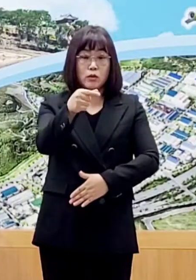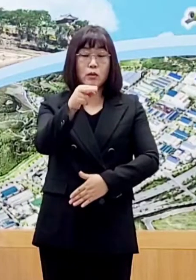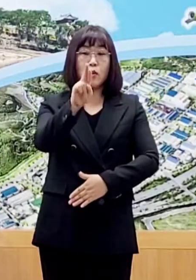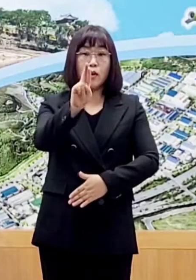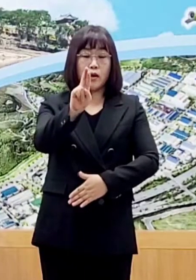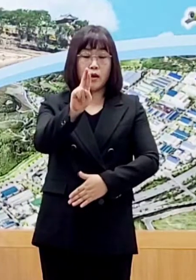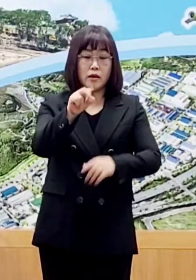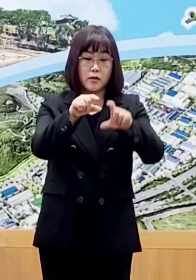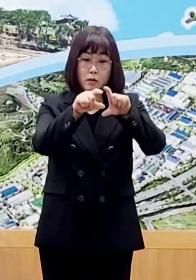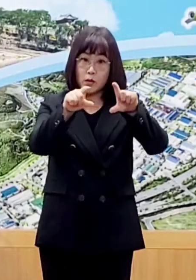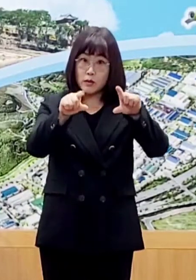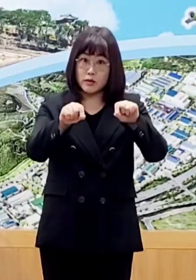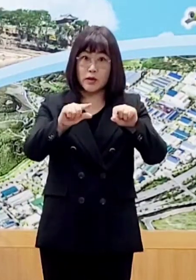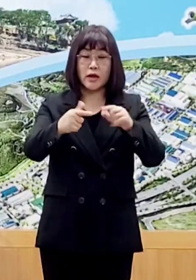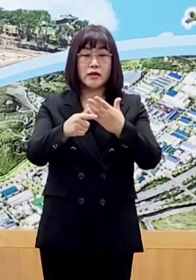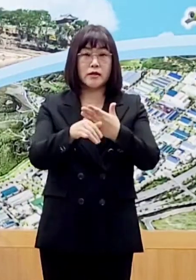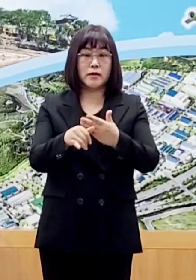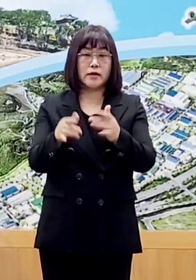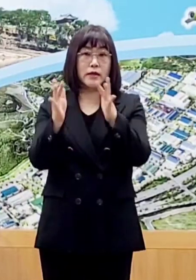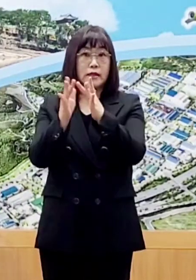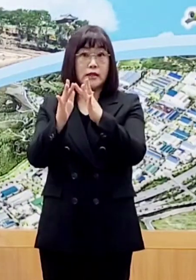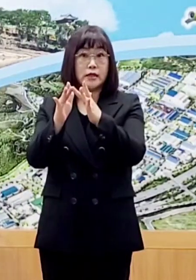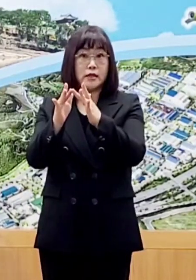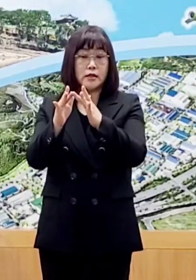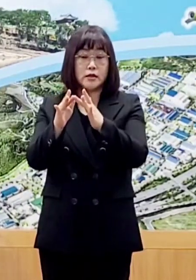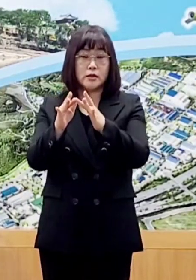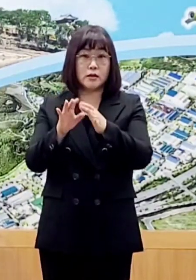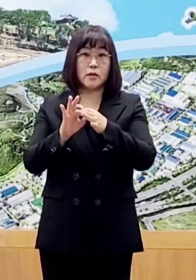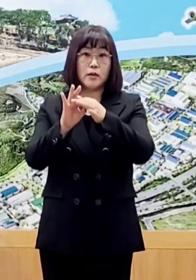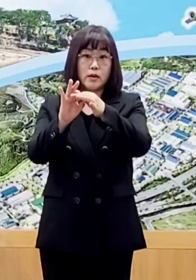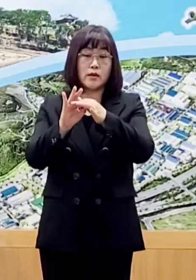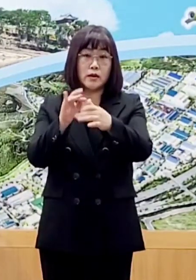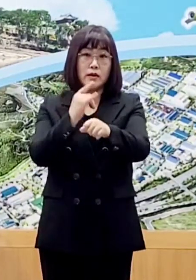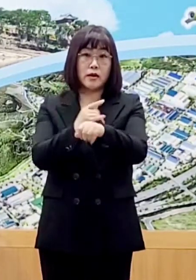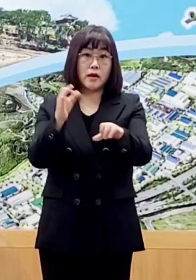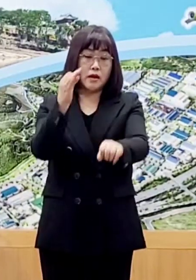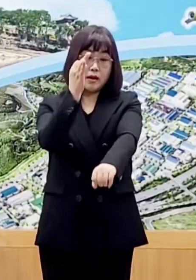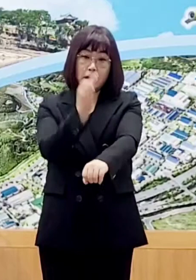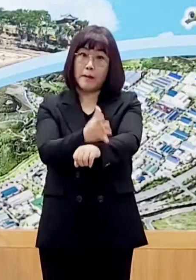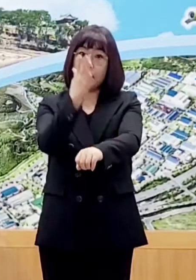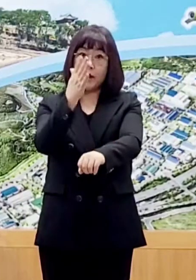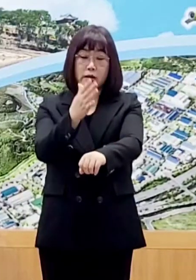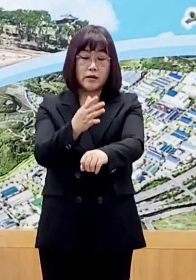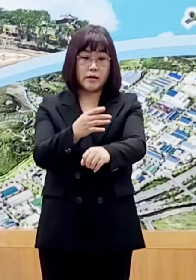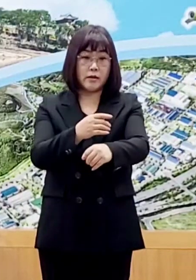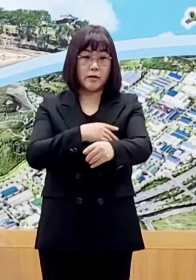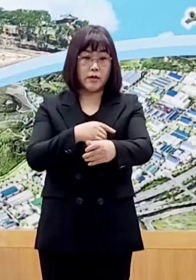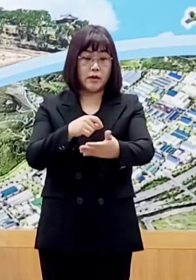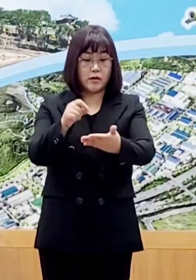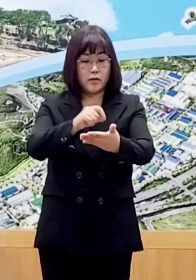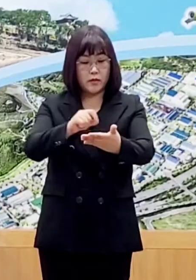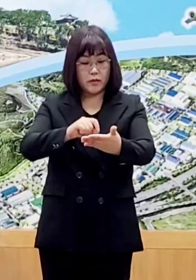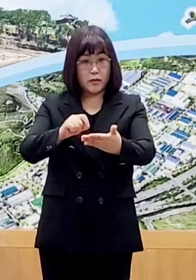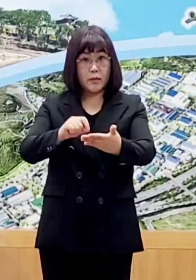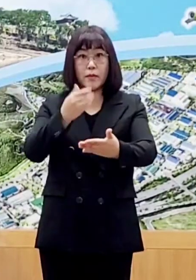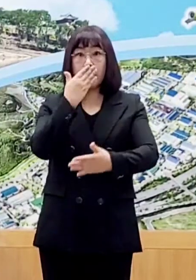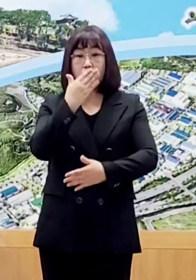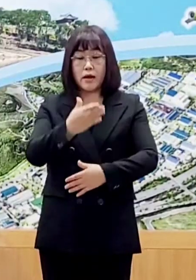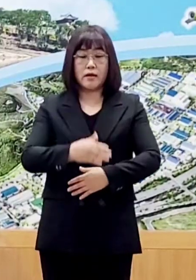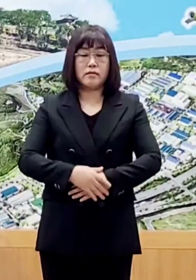누리집으로 접속하셔 간편하게 전자문진표를 작성하실 수 있습니다.